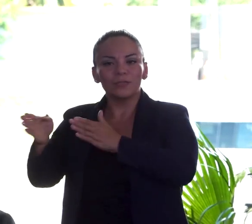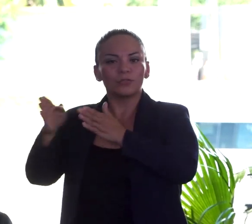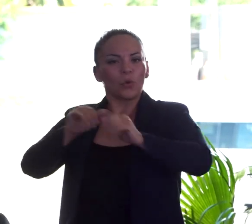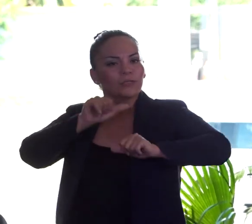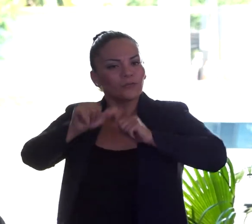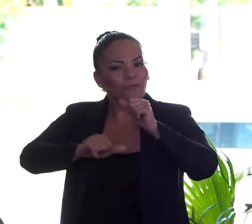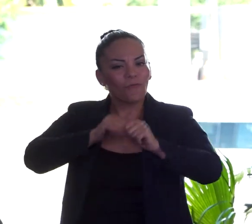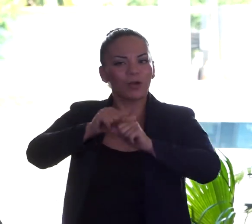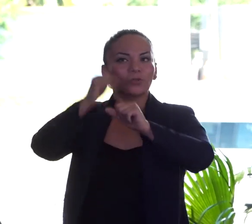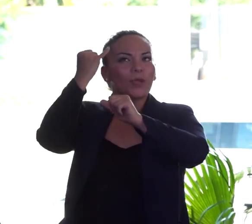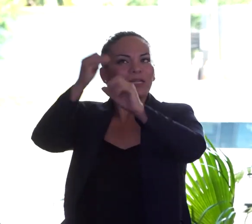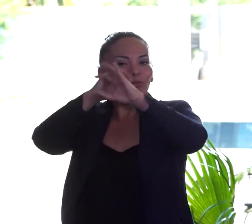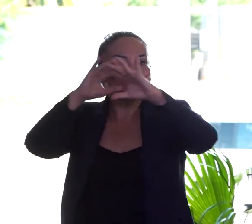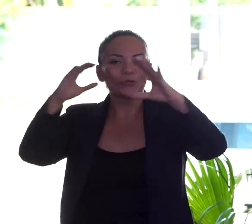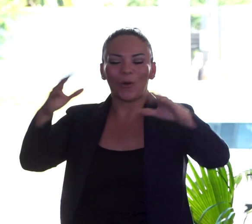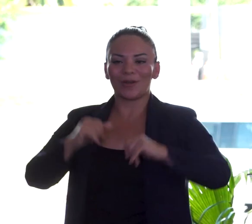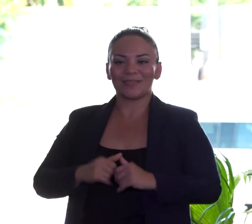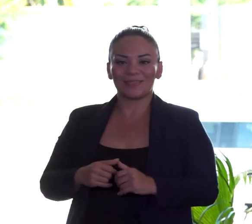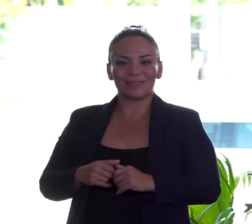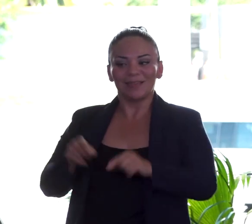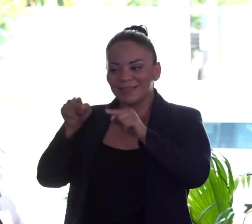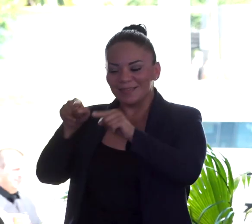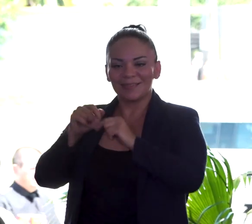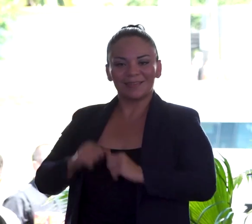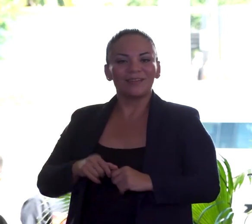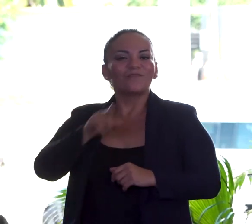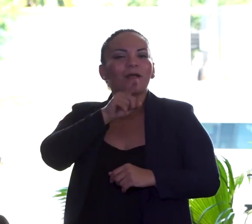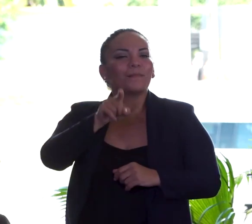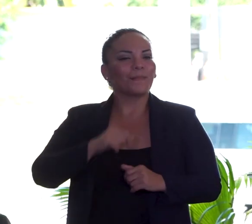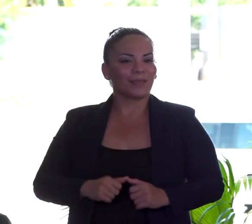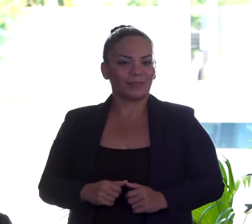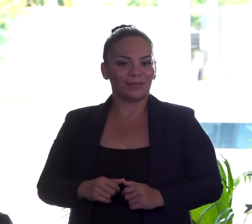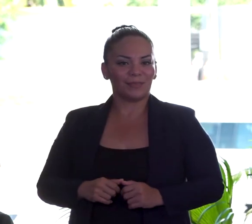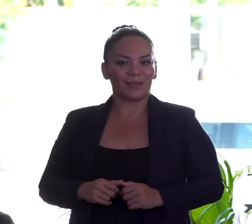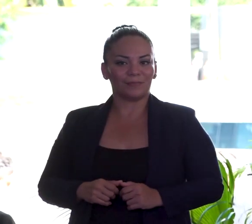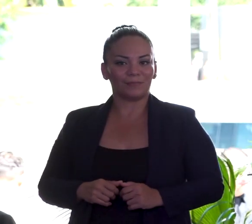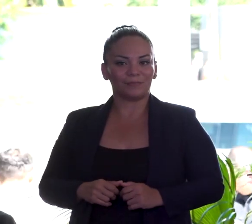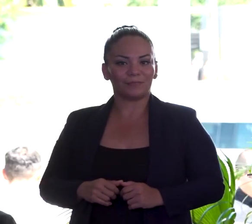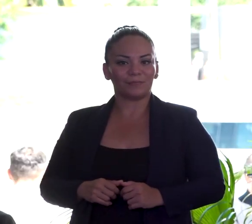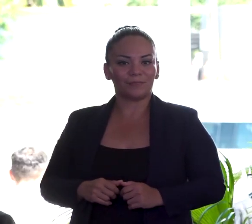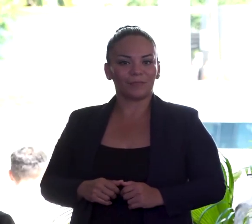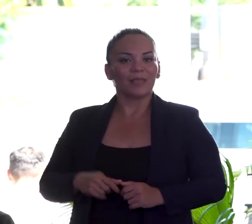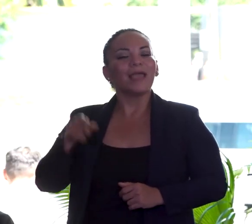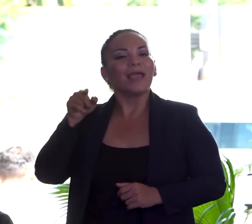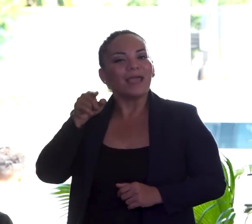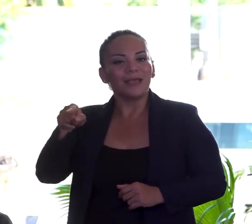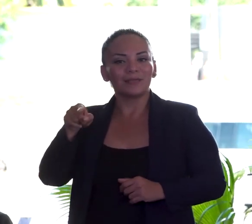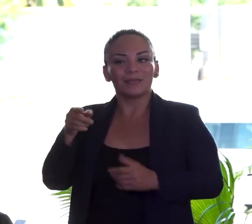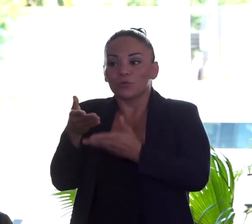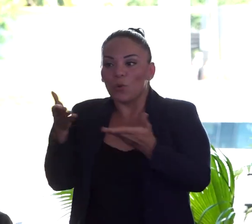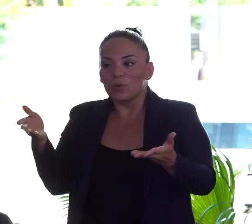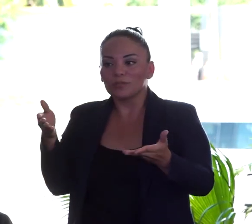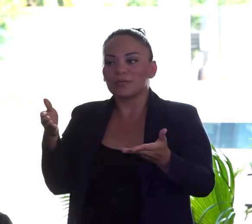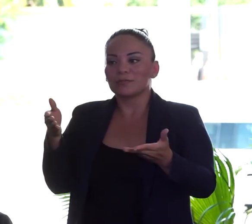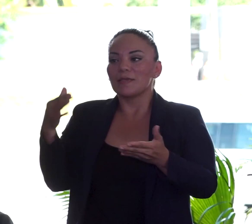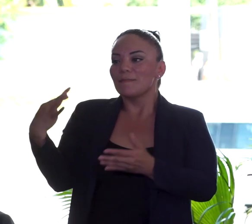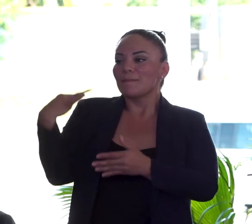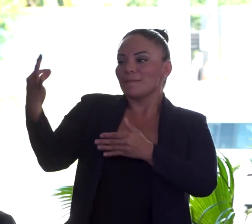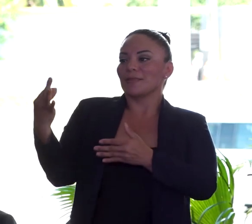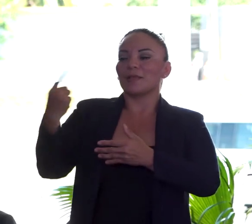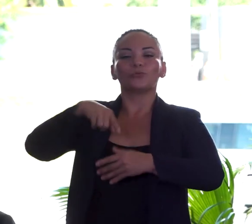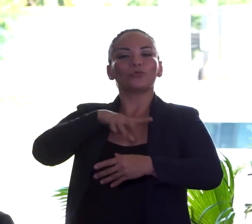que representan esas cosas. Son en realidad una invitación para un sueño compartido,